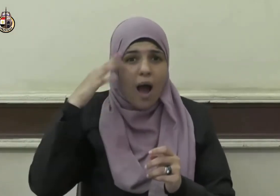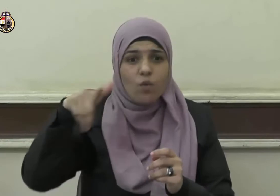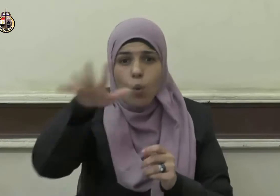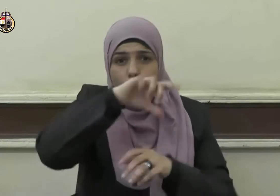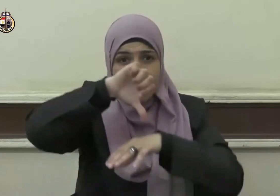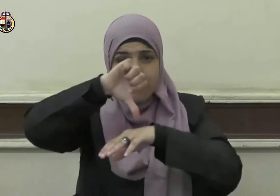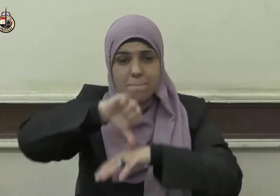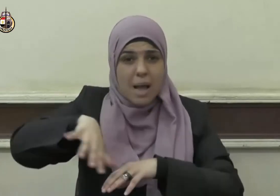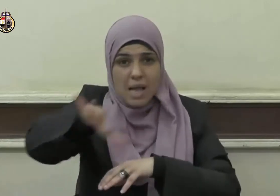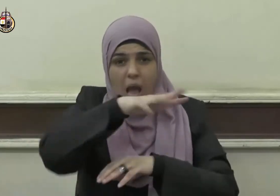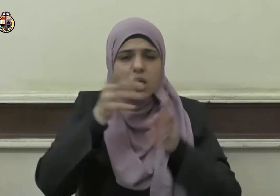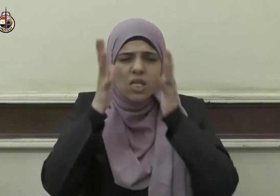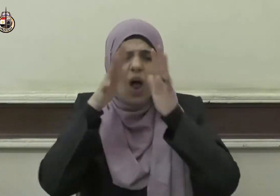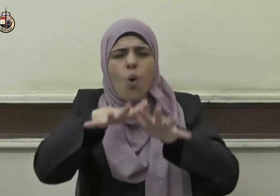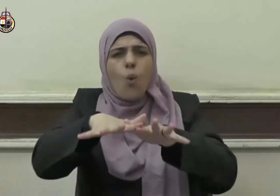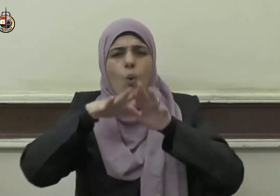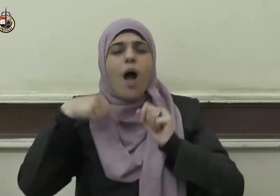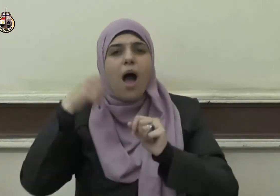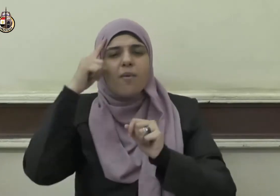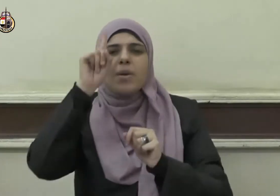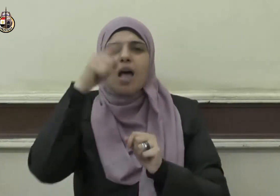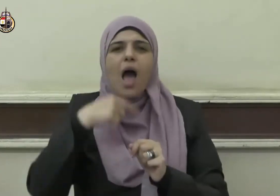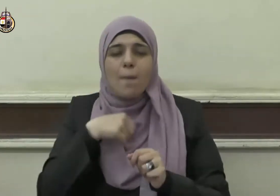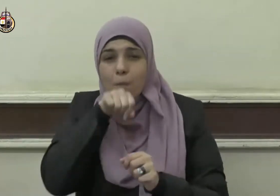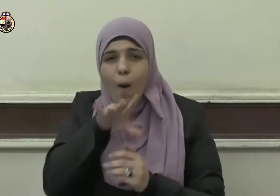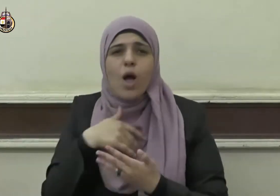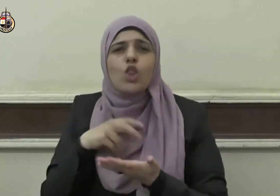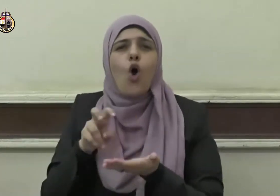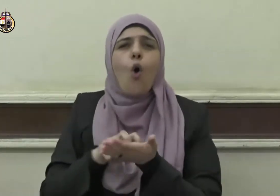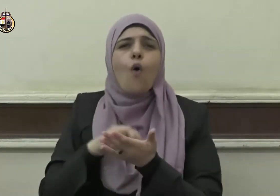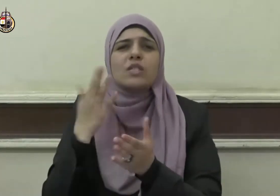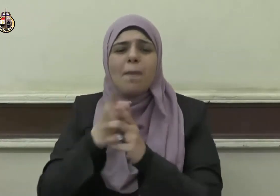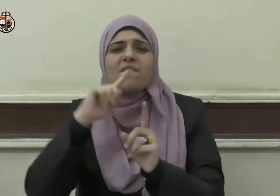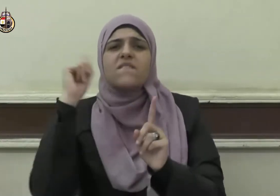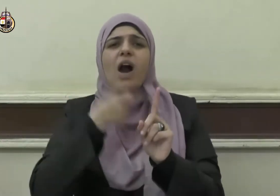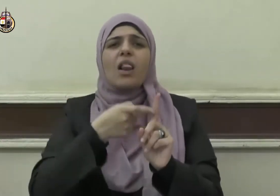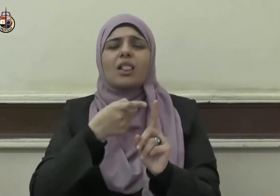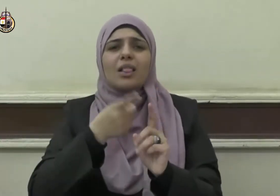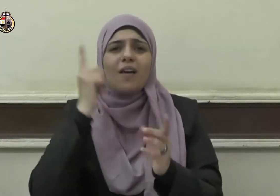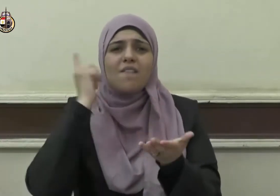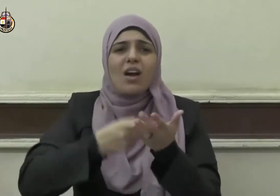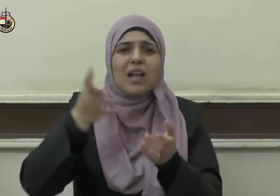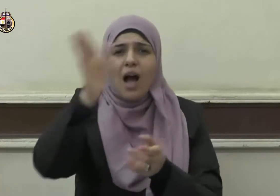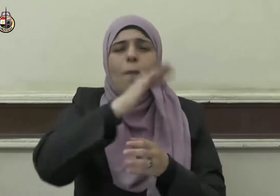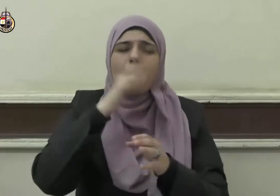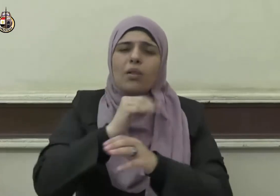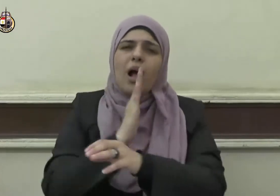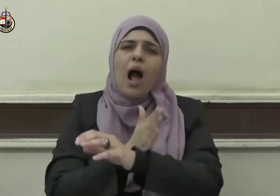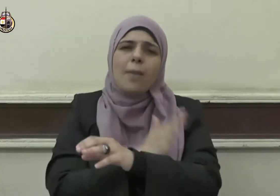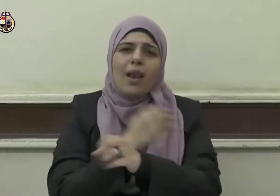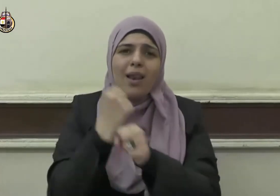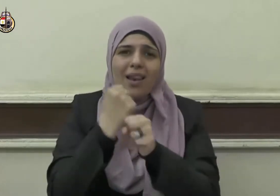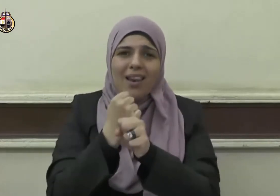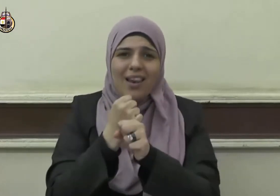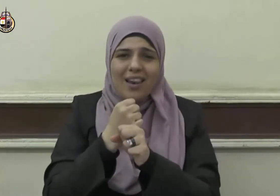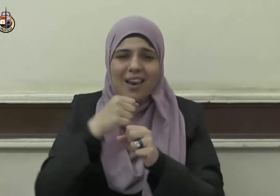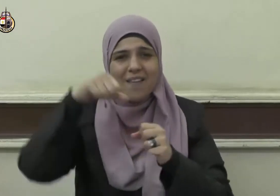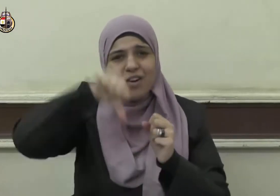لكني قشيت أن تفرض عليكم فتعجزوا عنها ثم